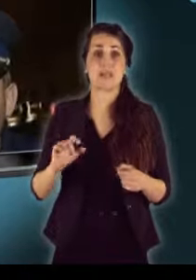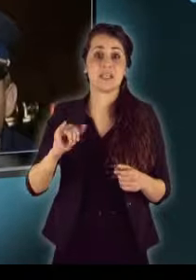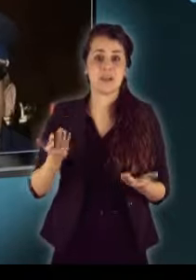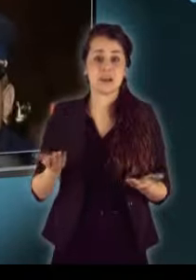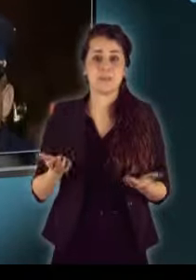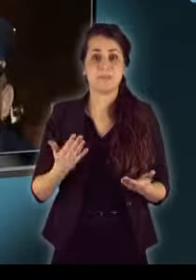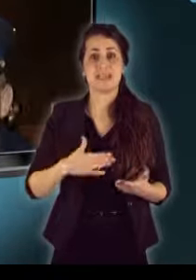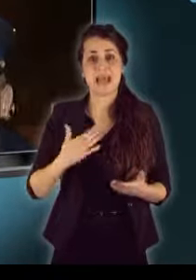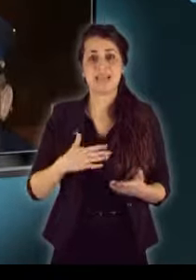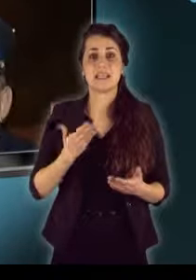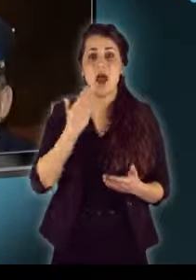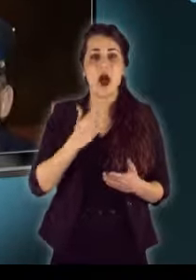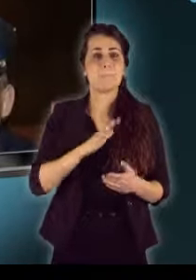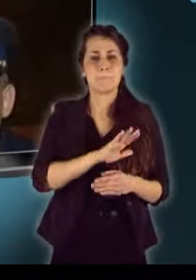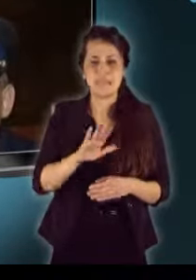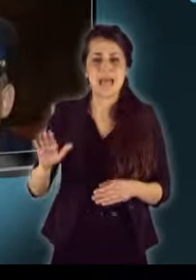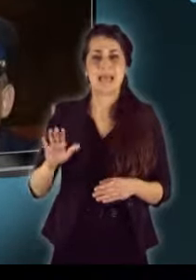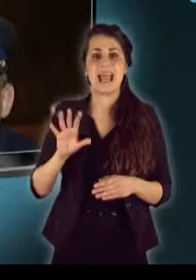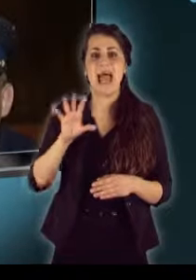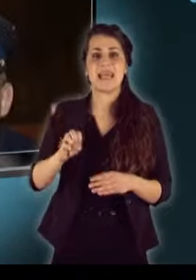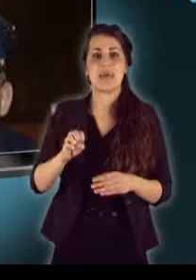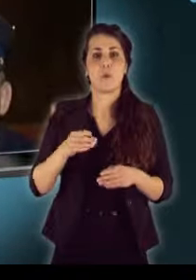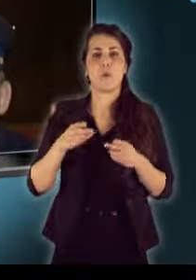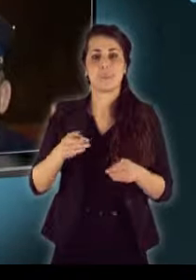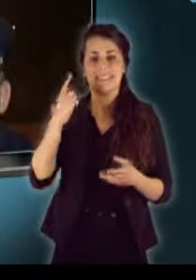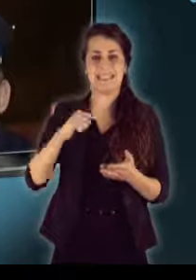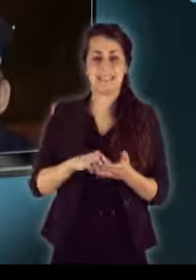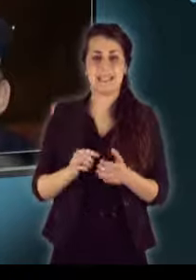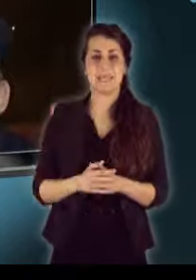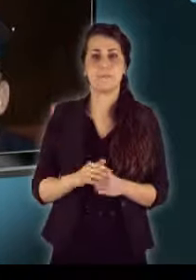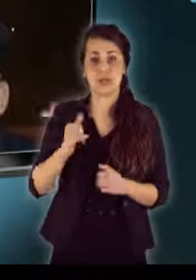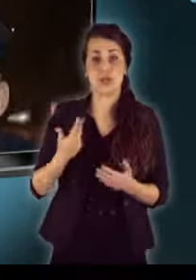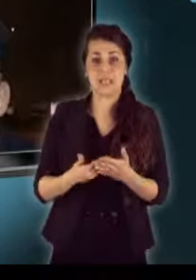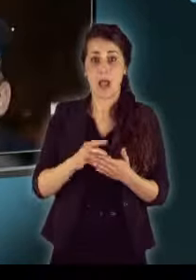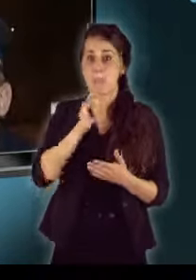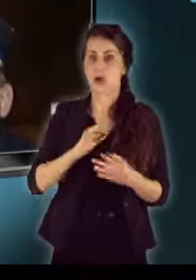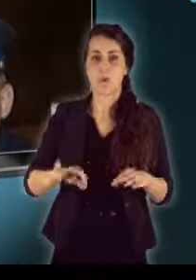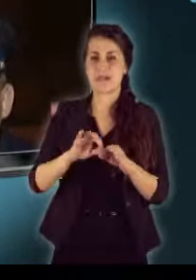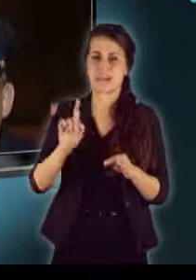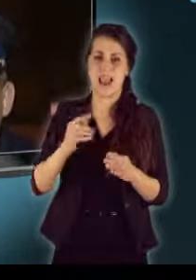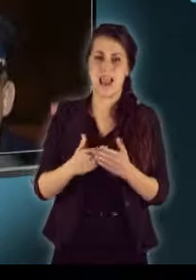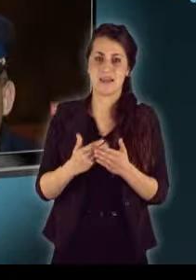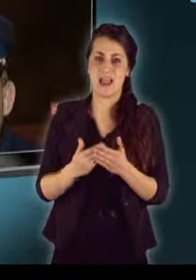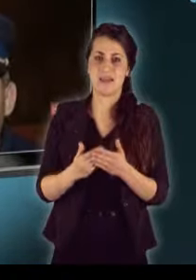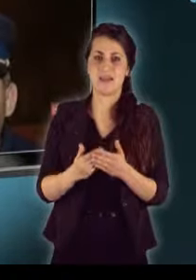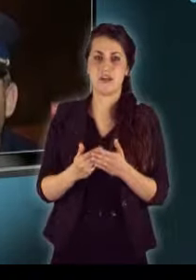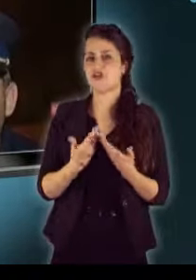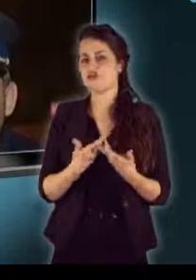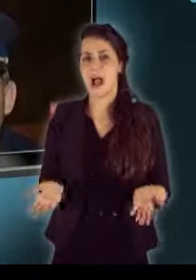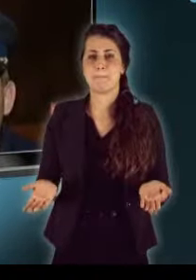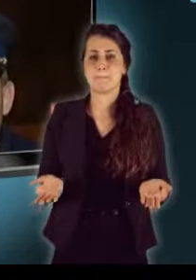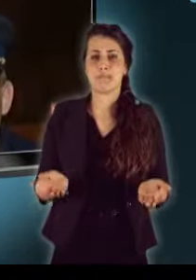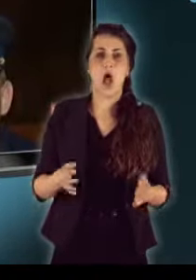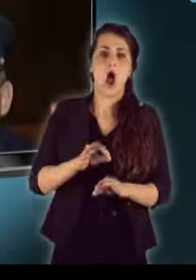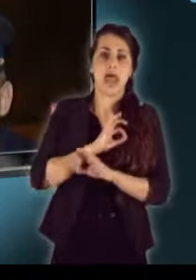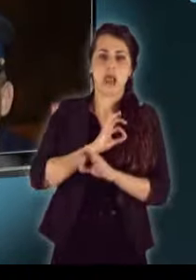és szeretnénk, hogyha mindenki elérni az uticélját, és itt Magyarországon nem következne be semmilyen